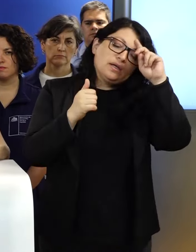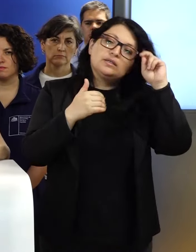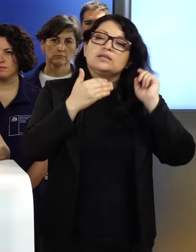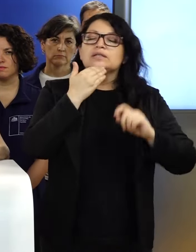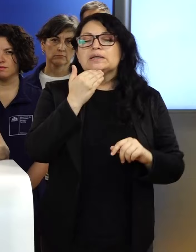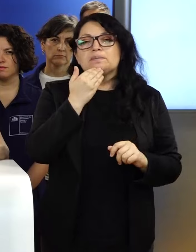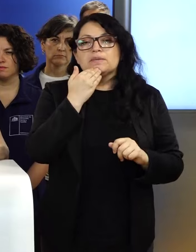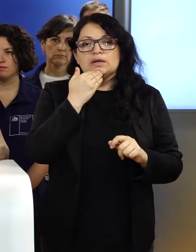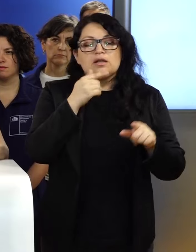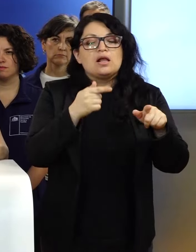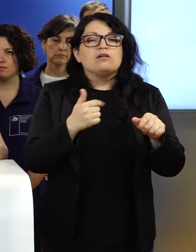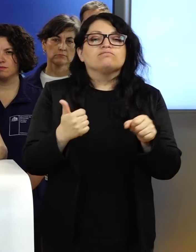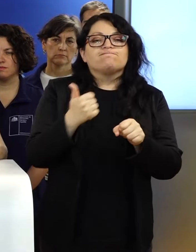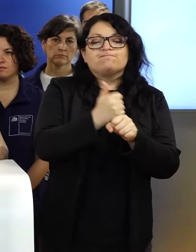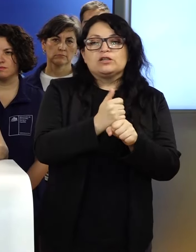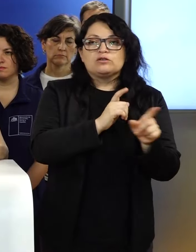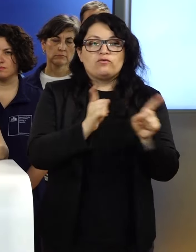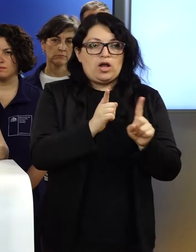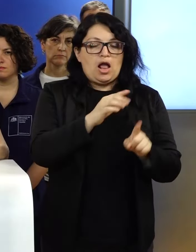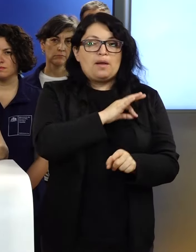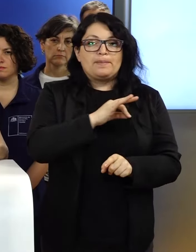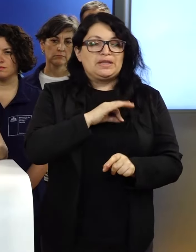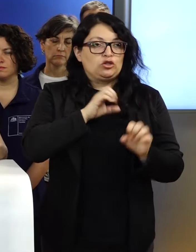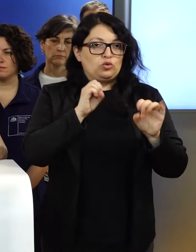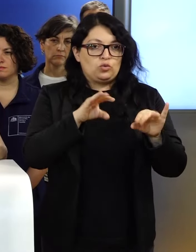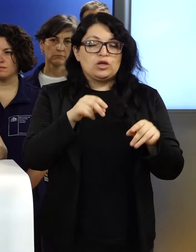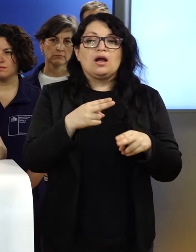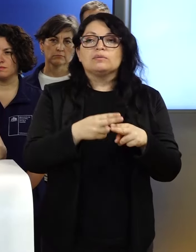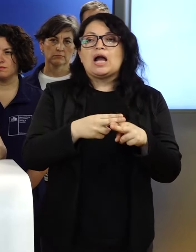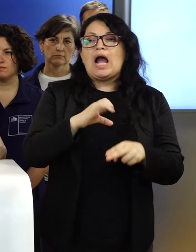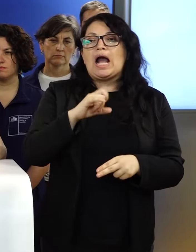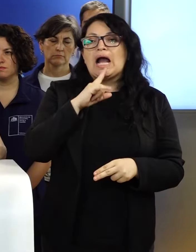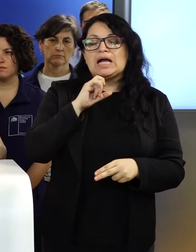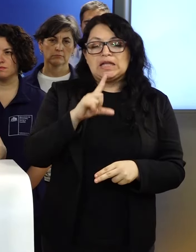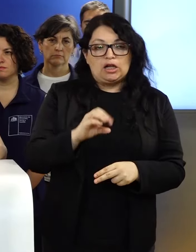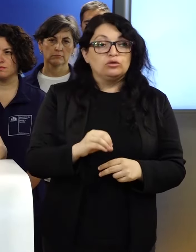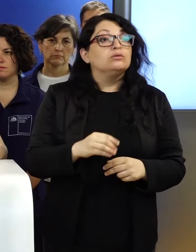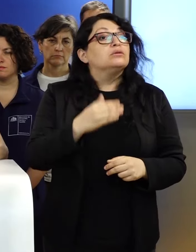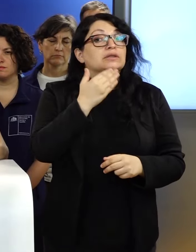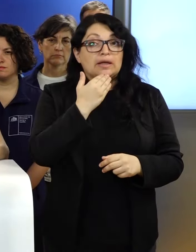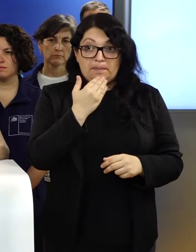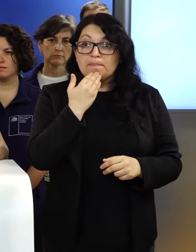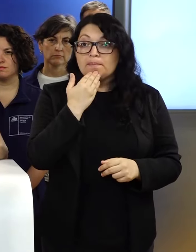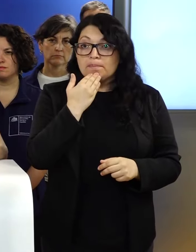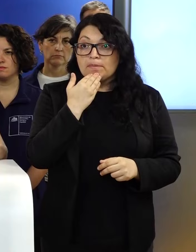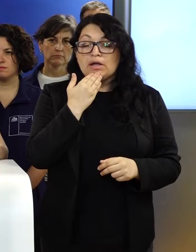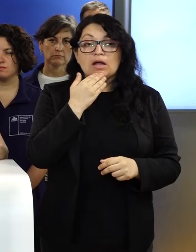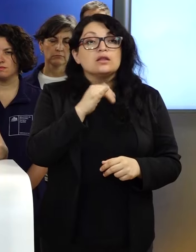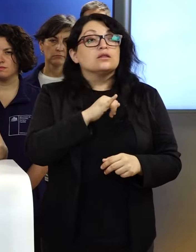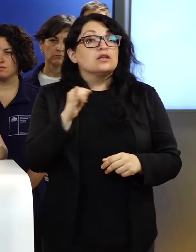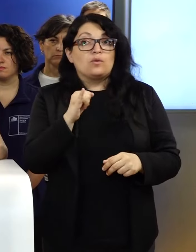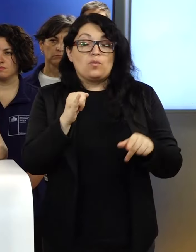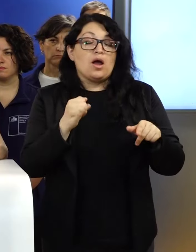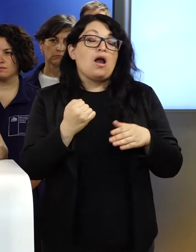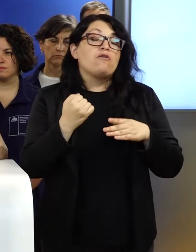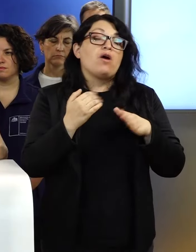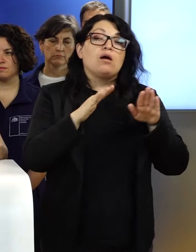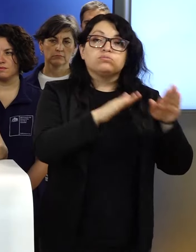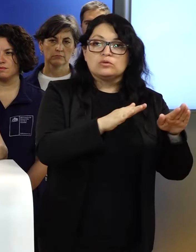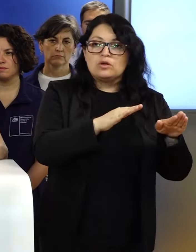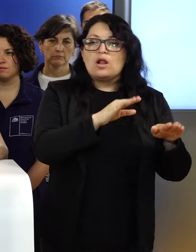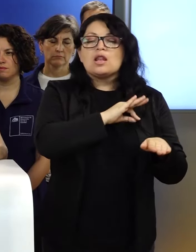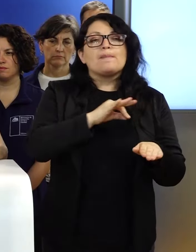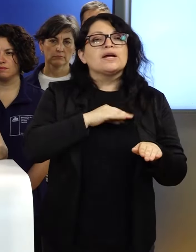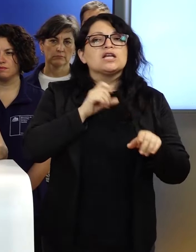en la coordinación el ministro de Educación, Nicolás Cataldo, se va a sumar en las siguientes horas, la ministra de Defensa, Maya